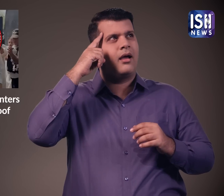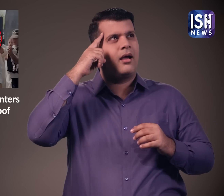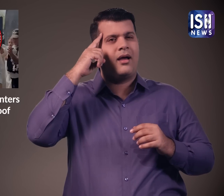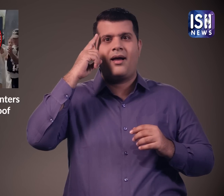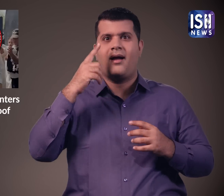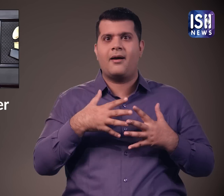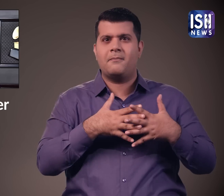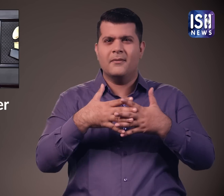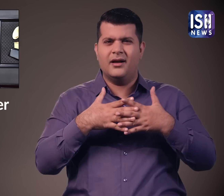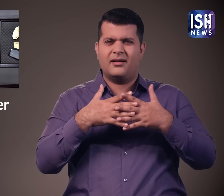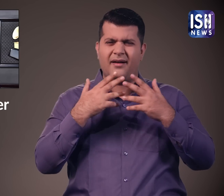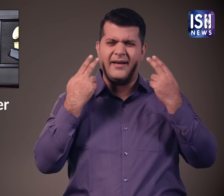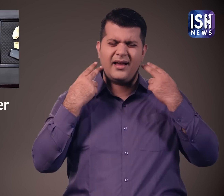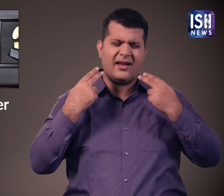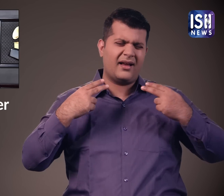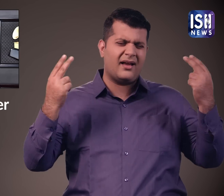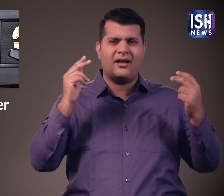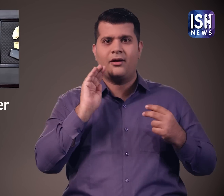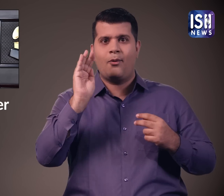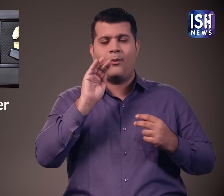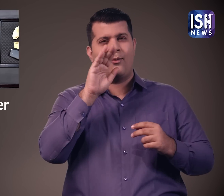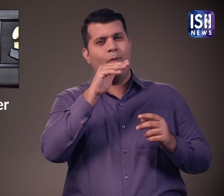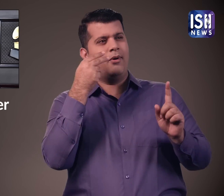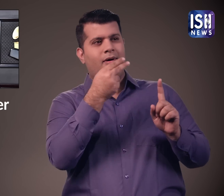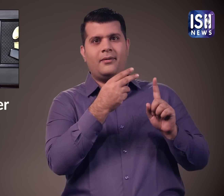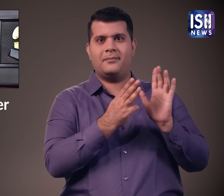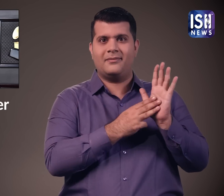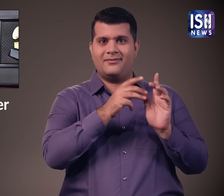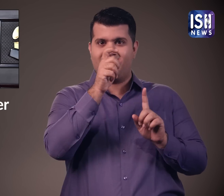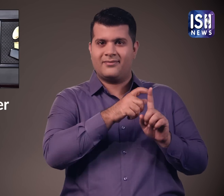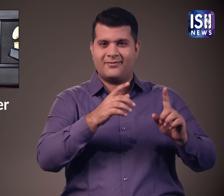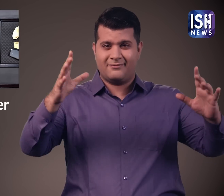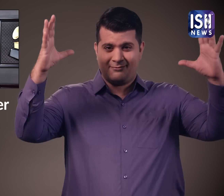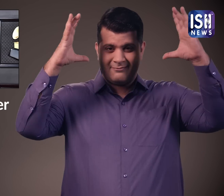लोगों का कहना है कि वह अमेरिकी सिंगर मार्श मैलो के जैसे दिख रहे थे